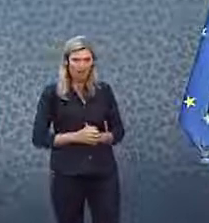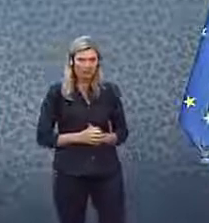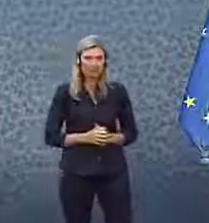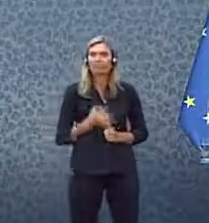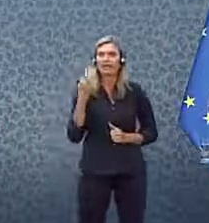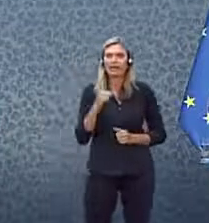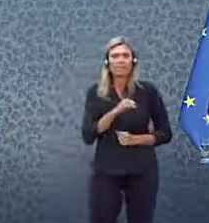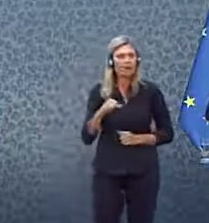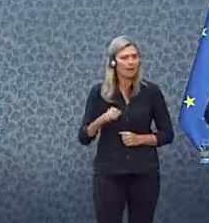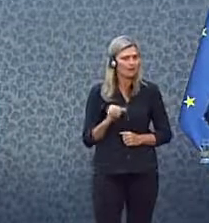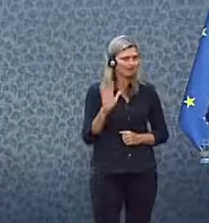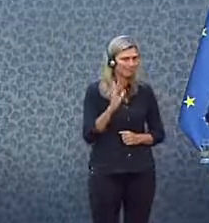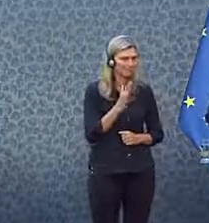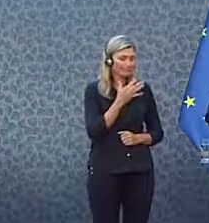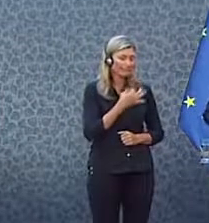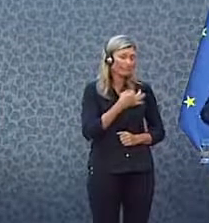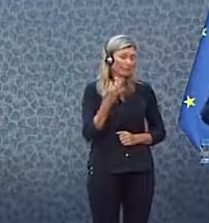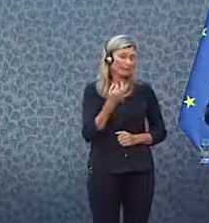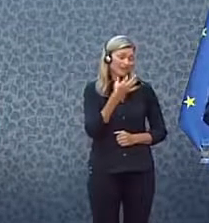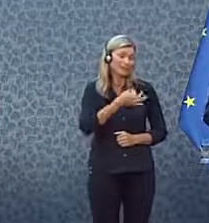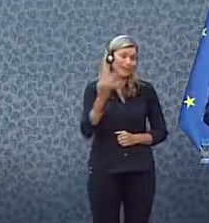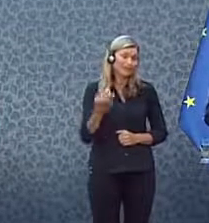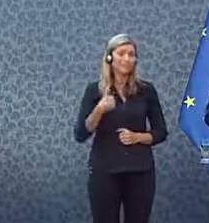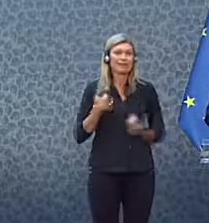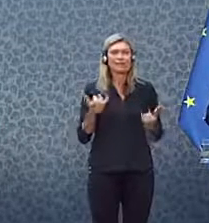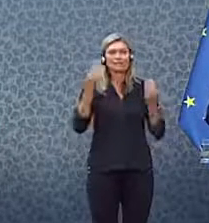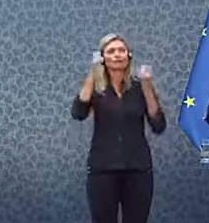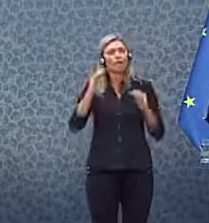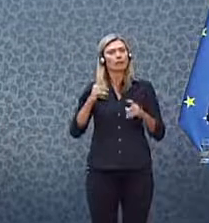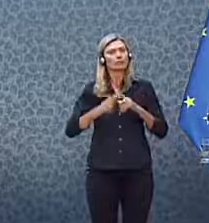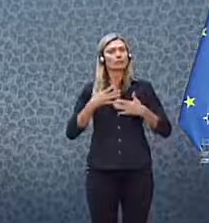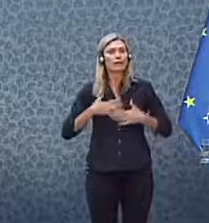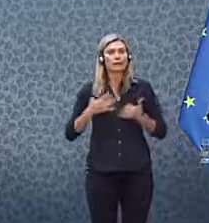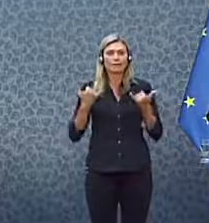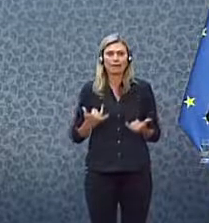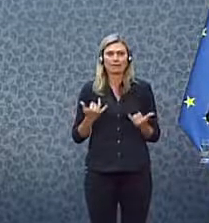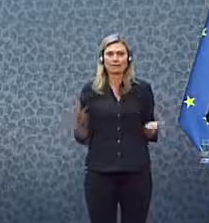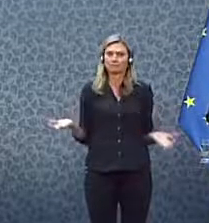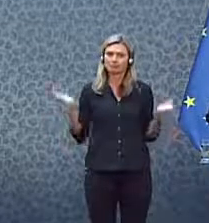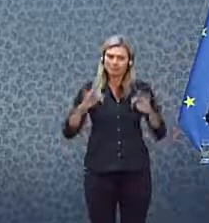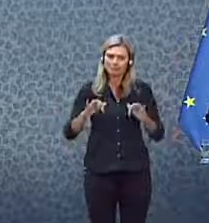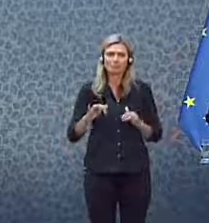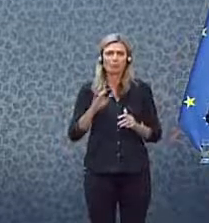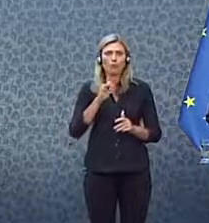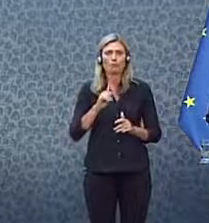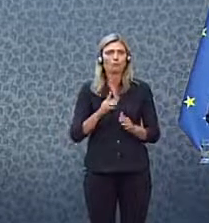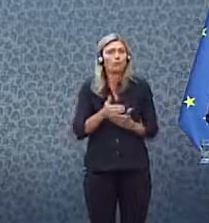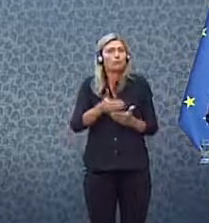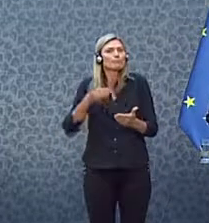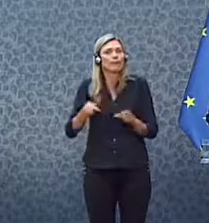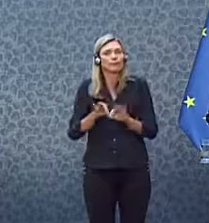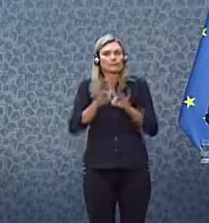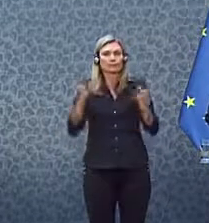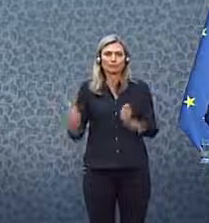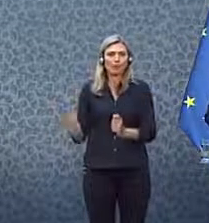Dámy a pánové, dobrý den, je pro mě ctí a radostí, že jsme tady dnes mohli před samotným začátkem